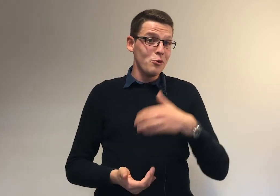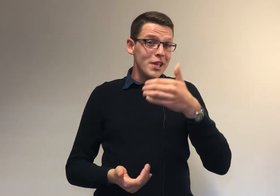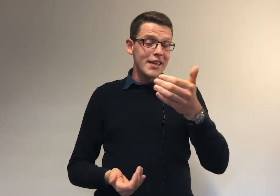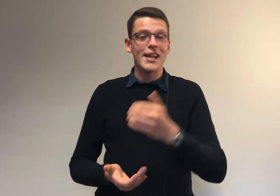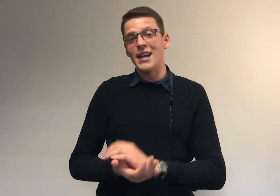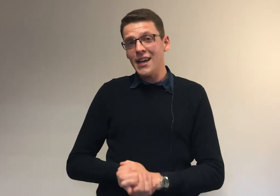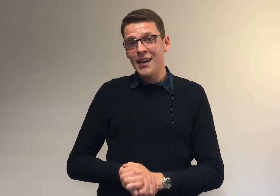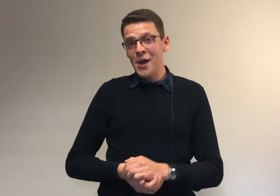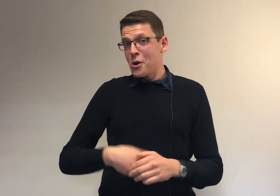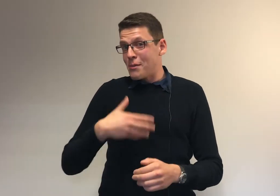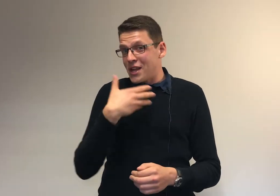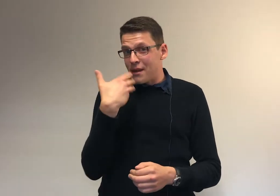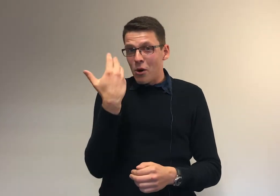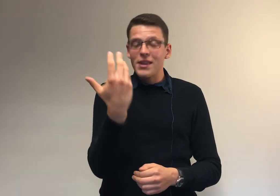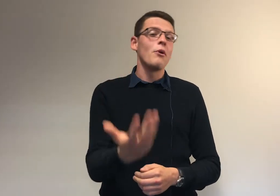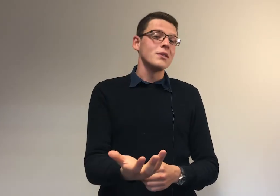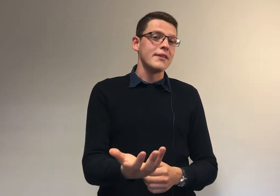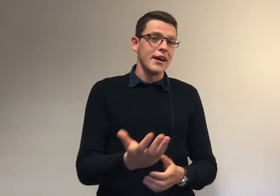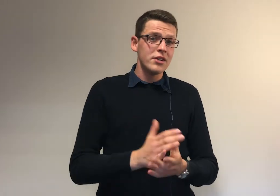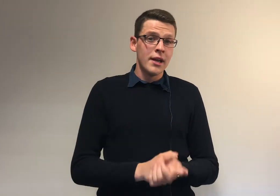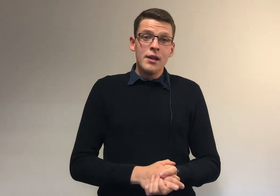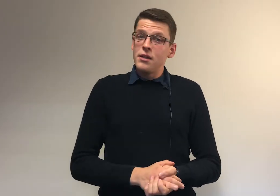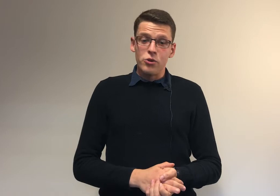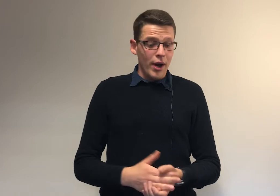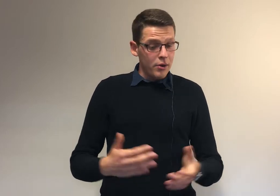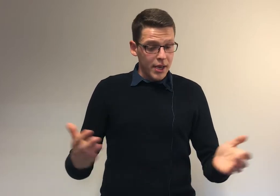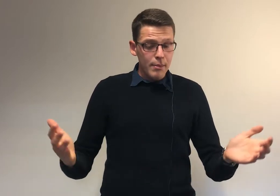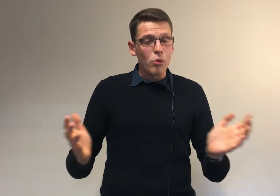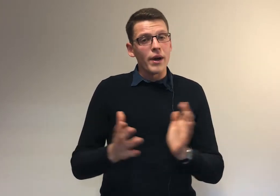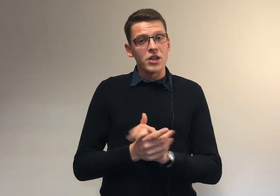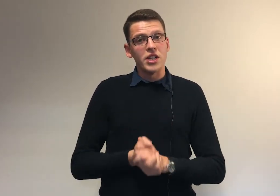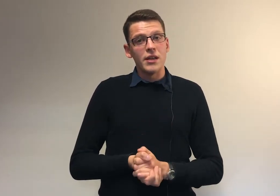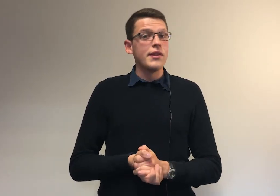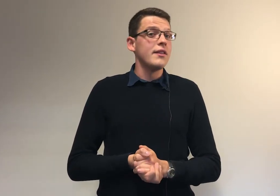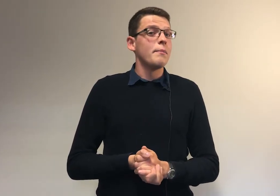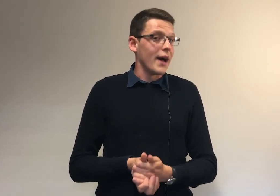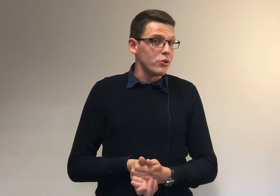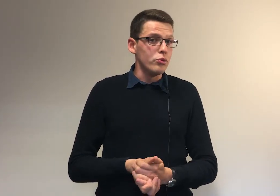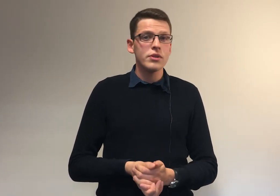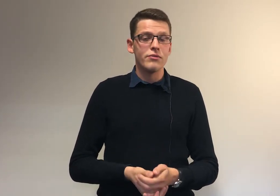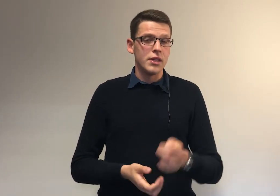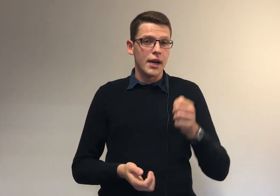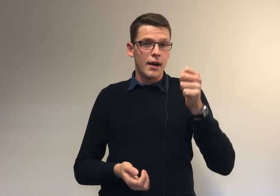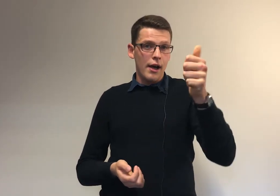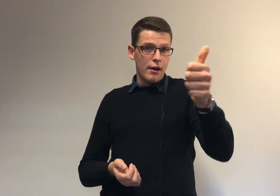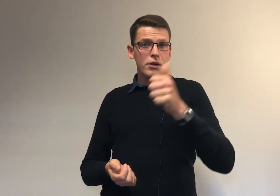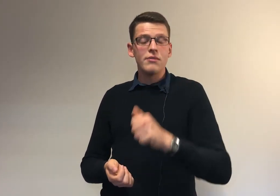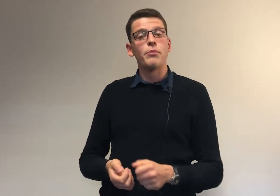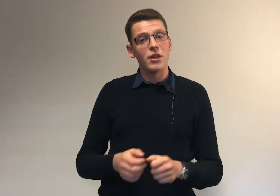utilise la claque comme un élément d'apprentissage. Dis-toi, ok, bon, ben, j'ai six partout, ça veut dire un, qu'il va peut-être